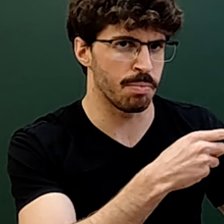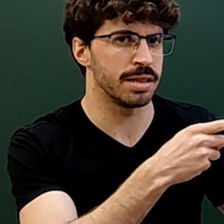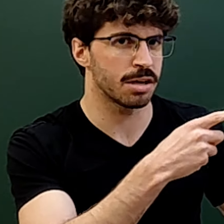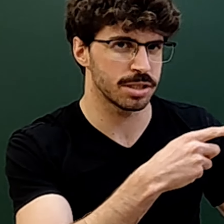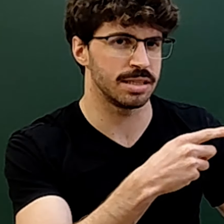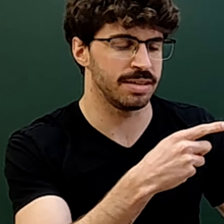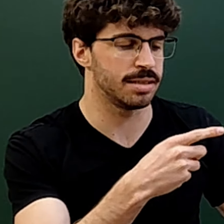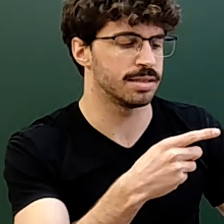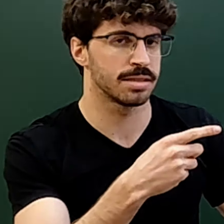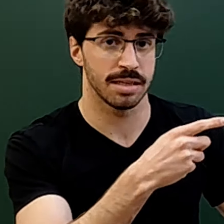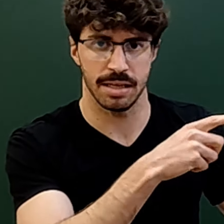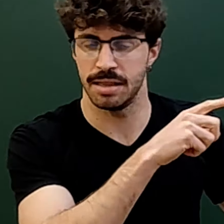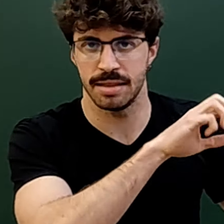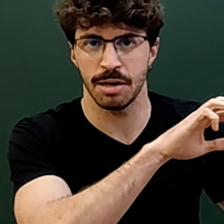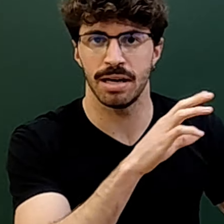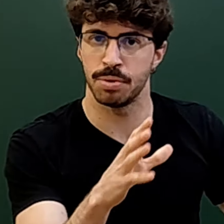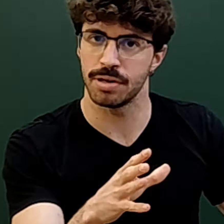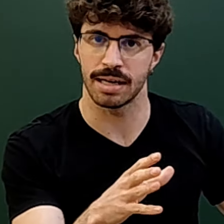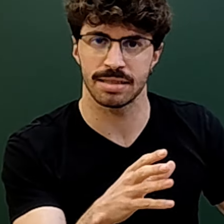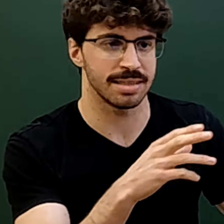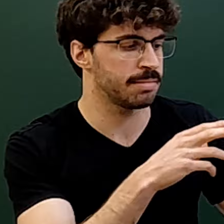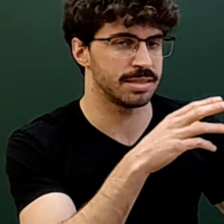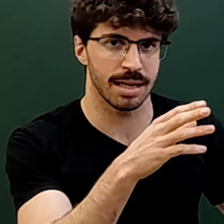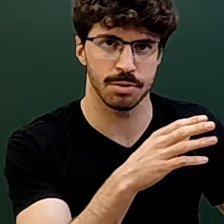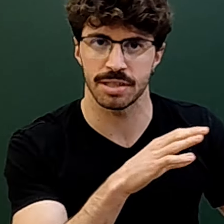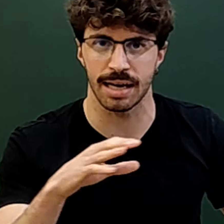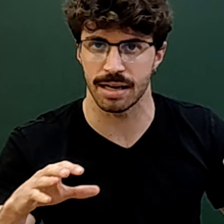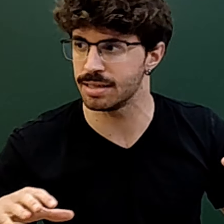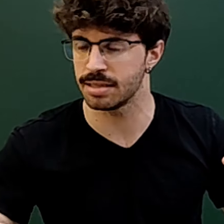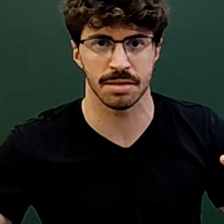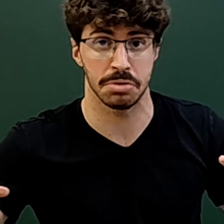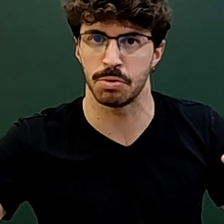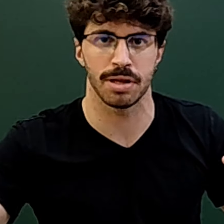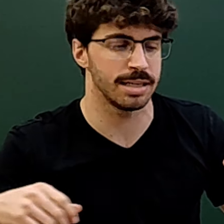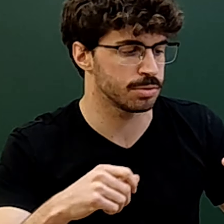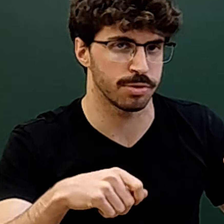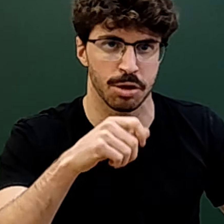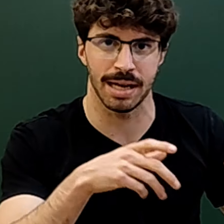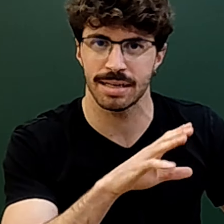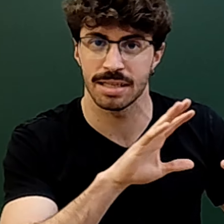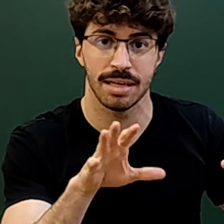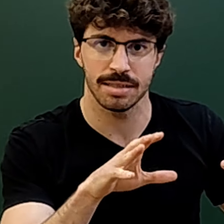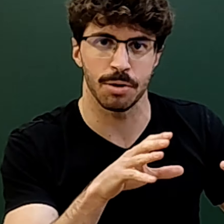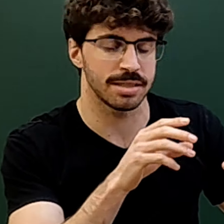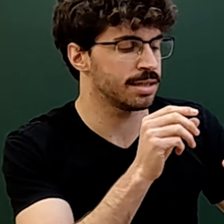comprender cosas difíciles, y da igual el punto en el que estés, sea en el asiderato, sea en la carrera, sea segundo de la ESO, estudiando palancas, sea lo que sea,